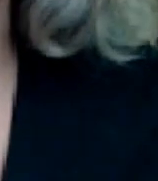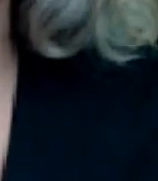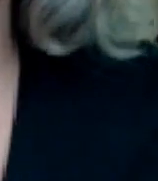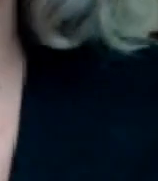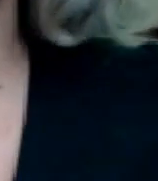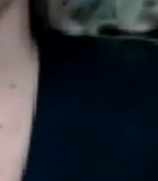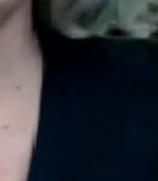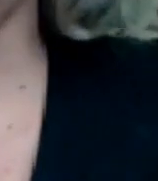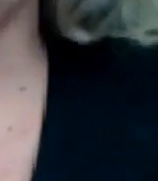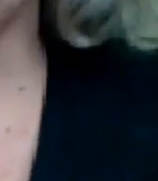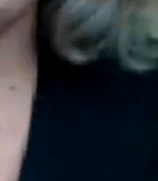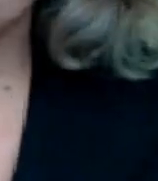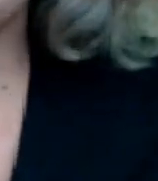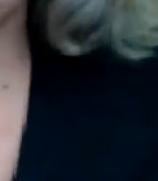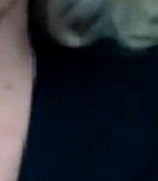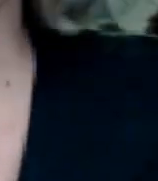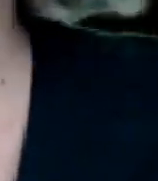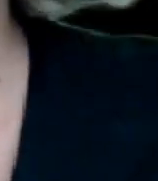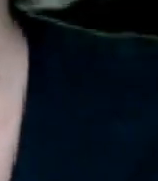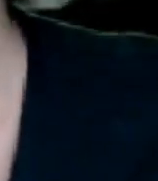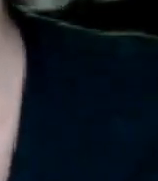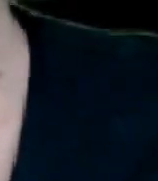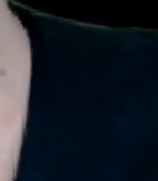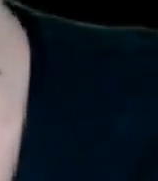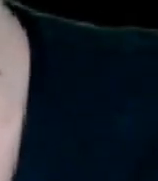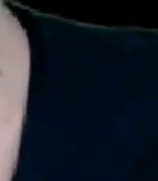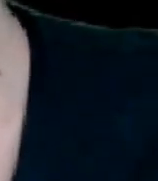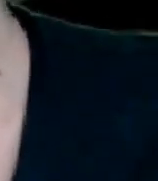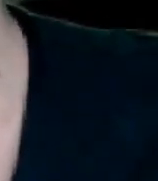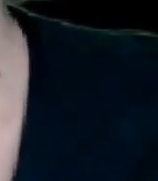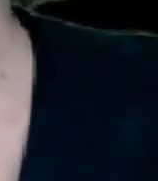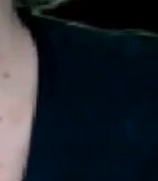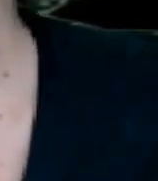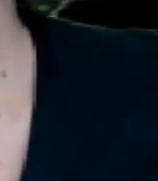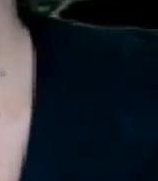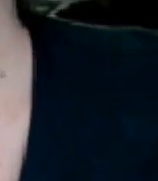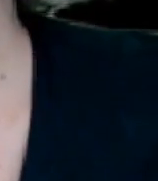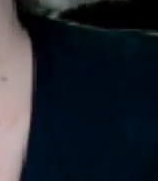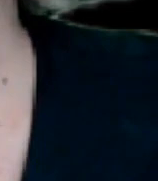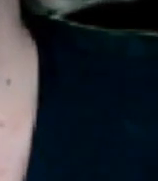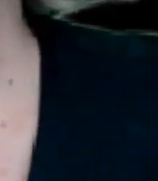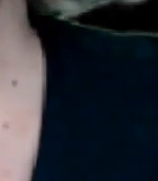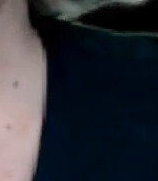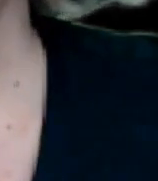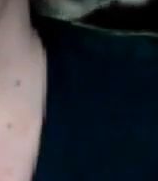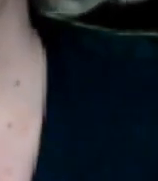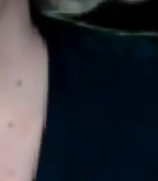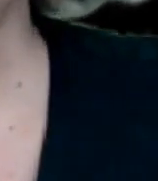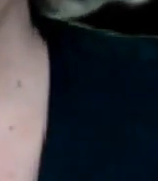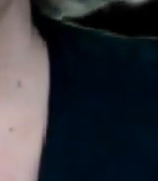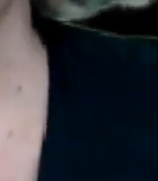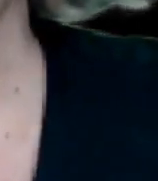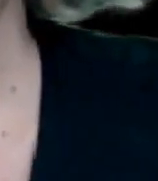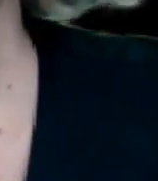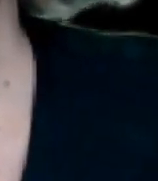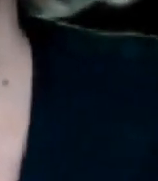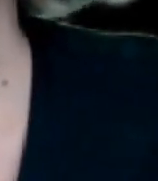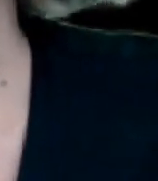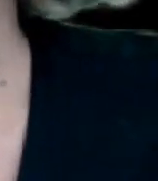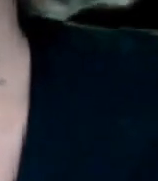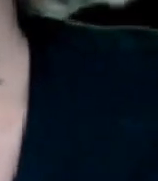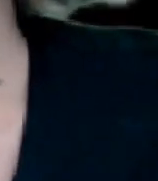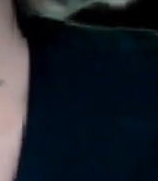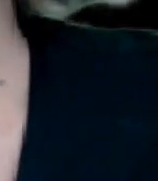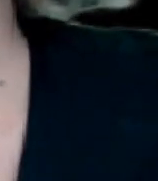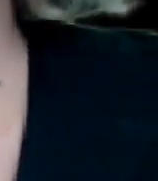afectar a afectar ellos porque pueden tener derechos que no saben que tienen y yo pensaba que